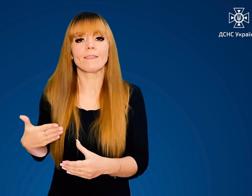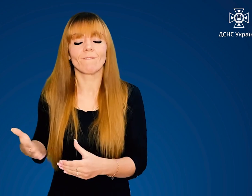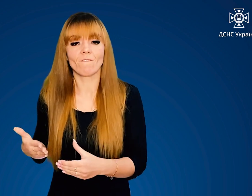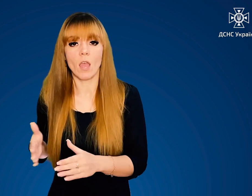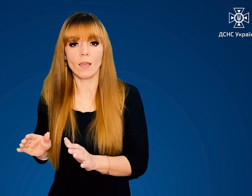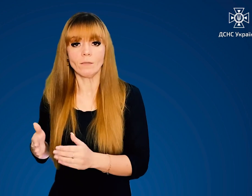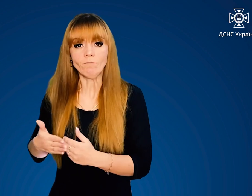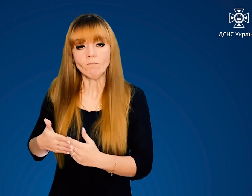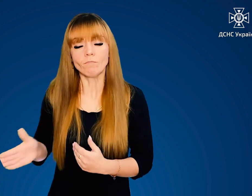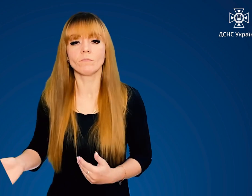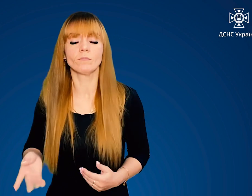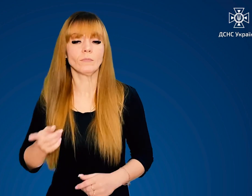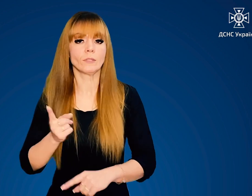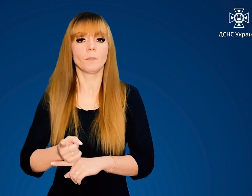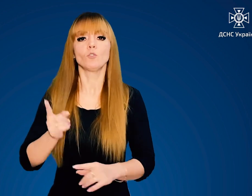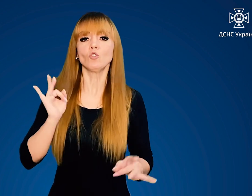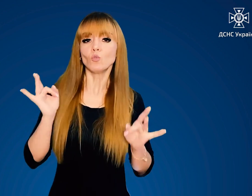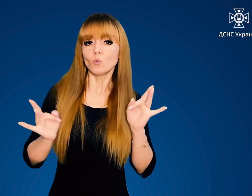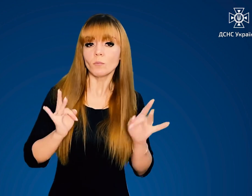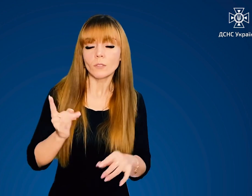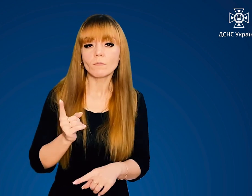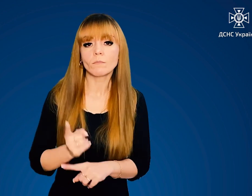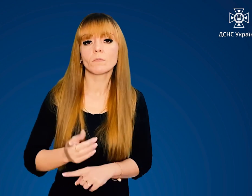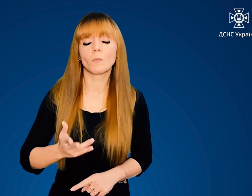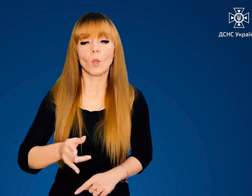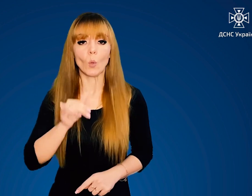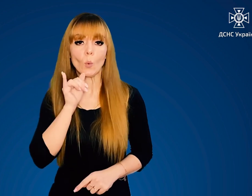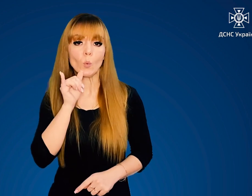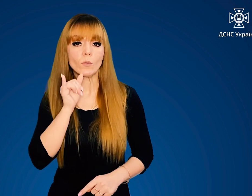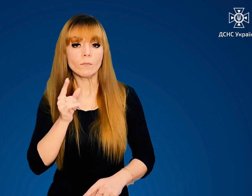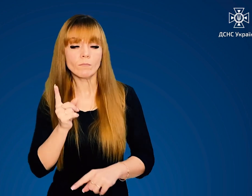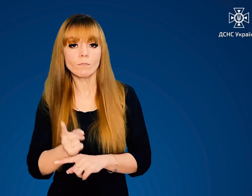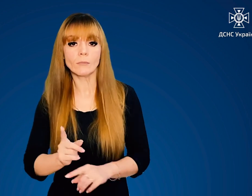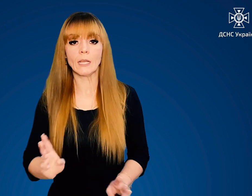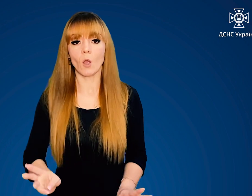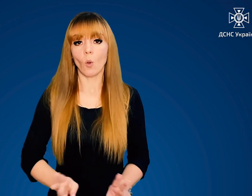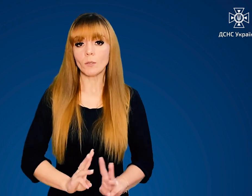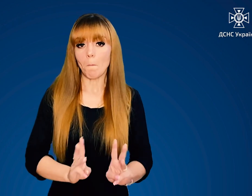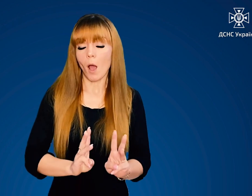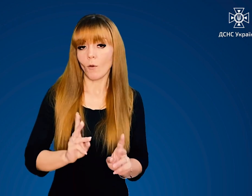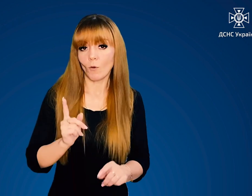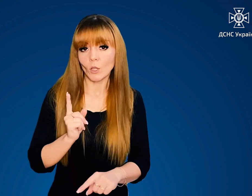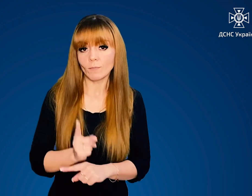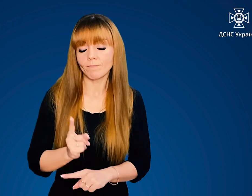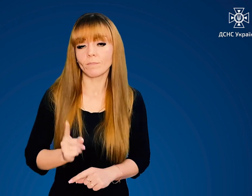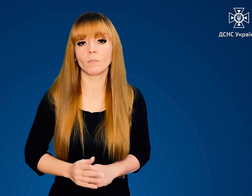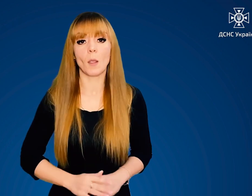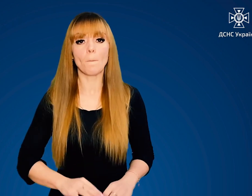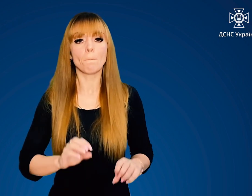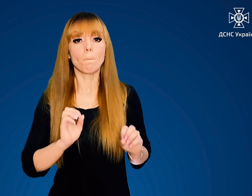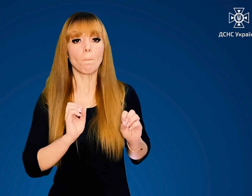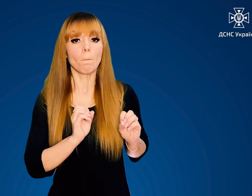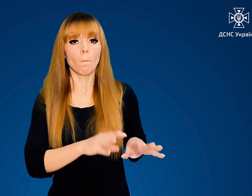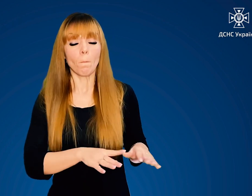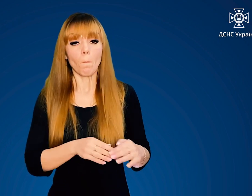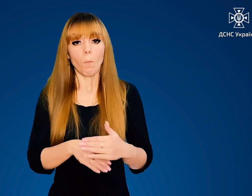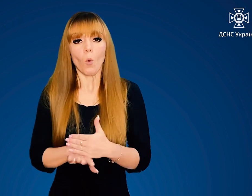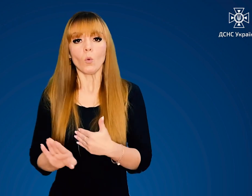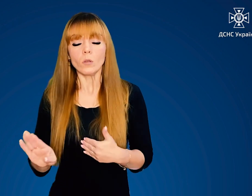двері, шуміти, курити, розпалювати відкритий вогонь. Покидати